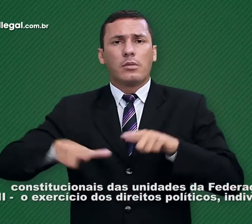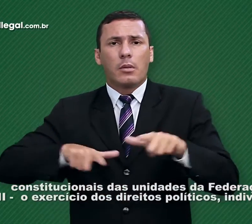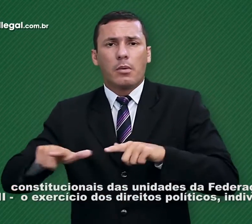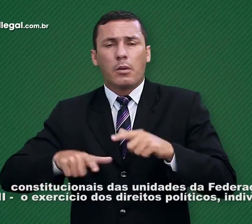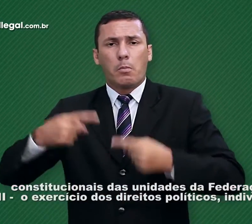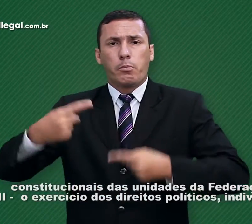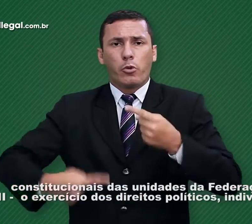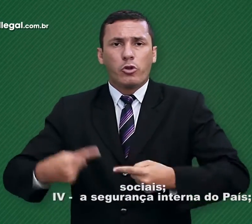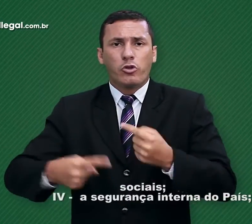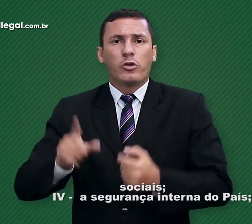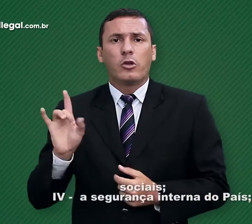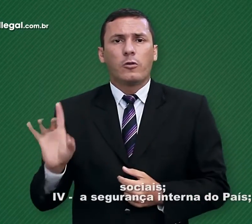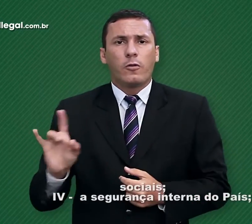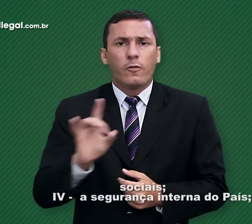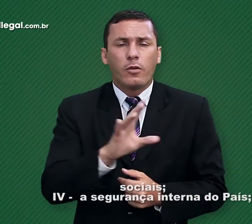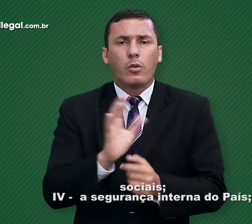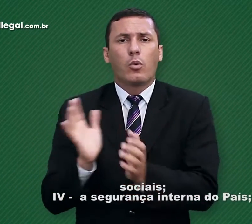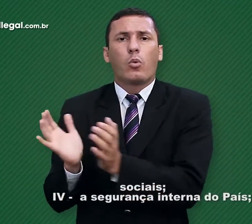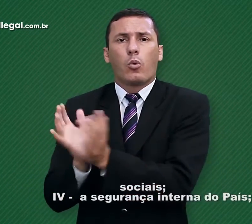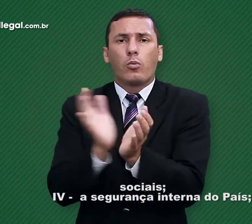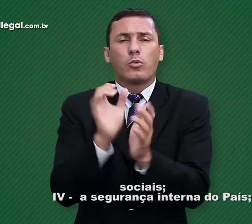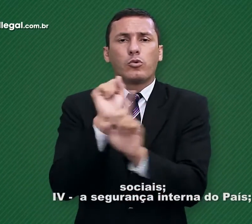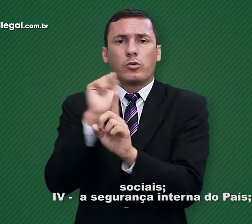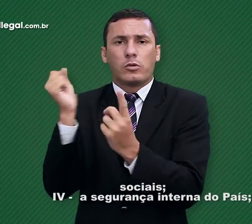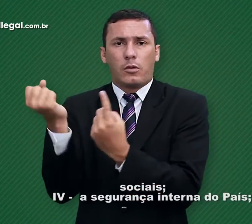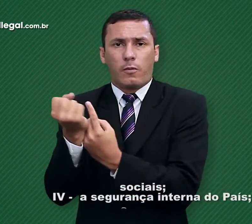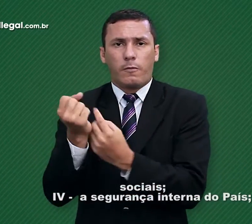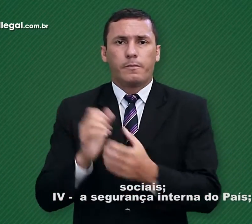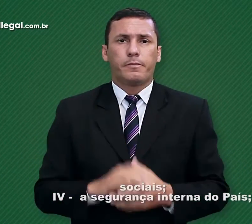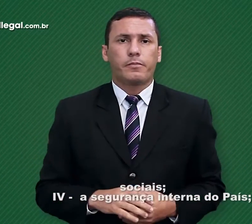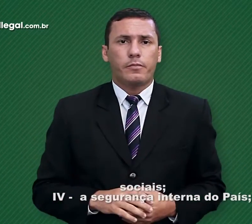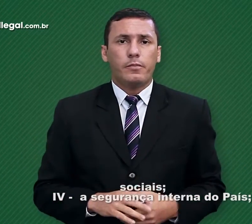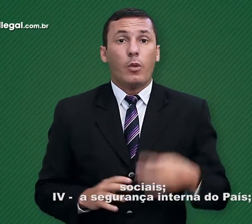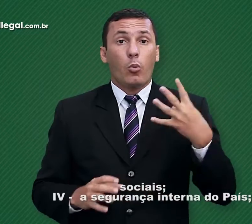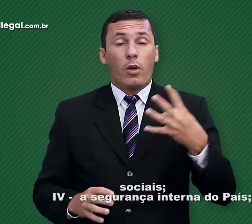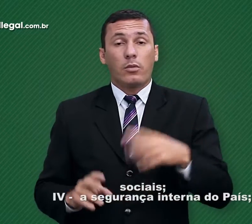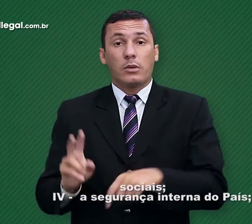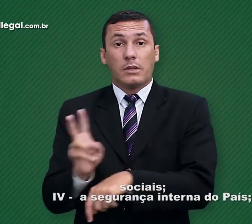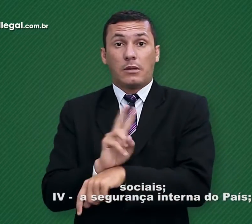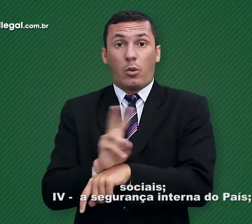individuais e sociais. 4. A segurança interna do país.